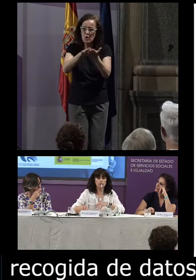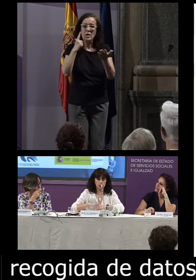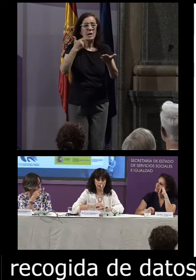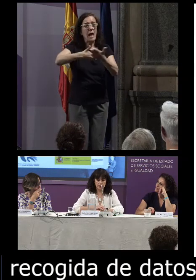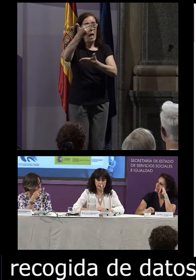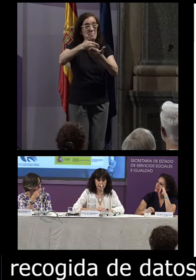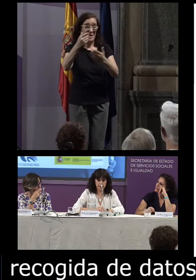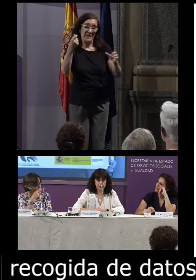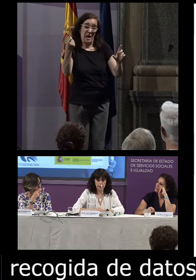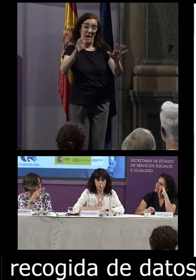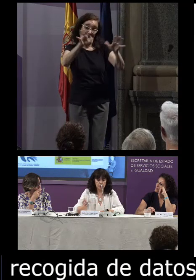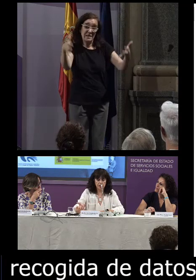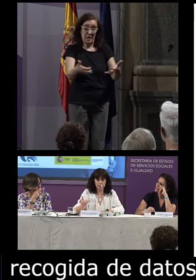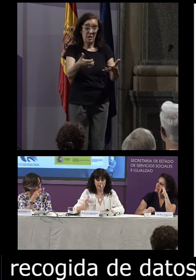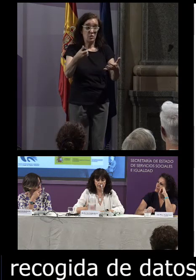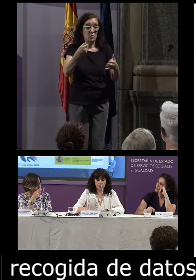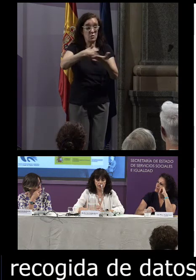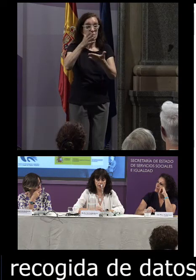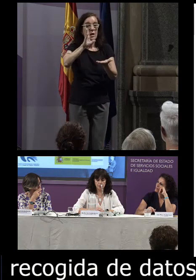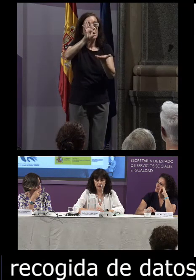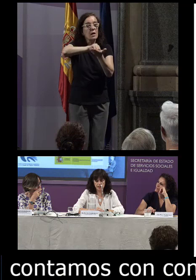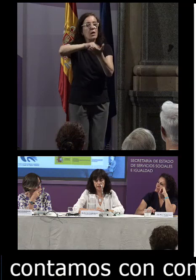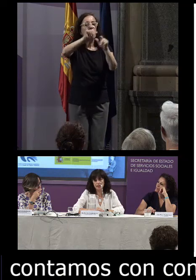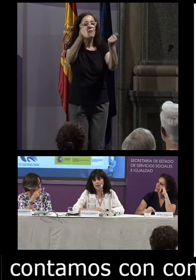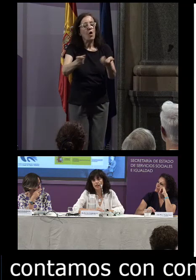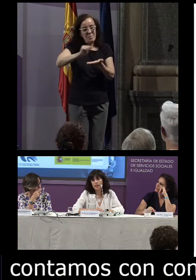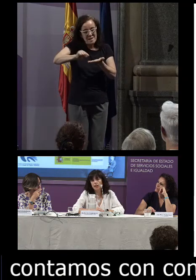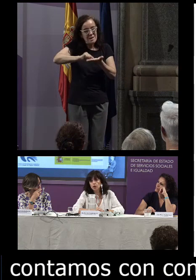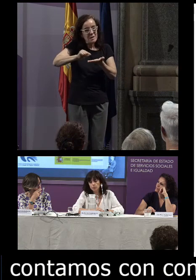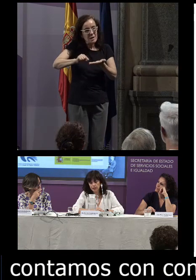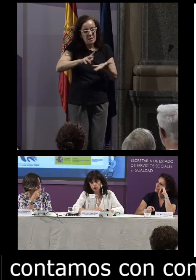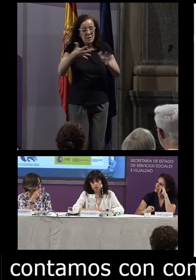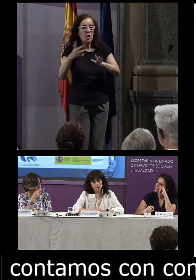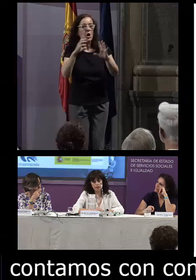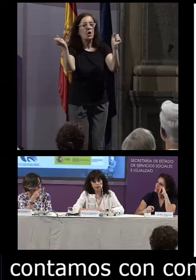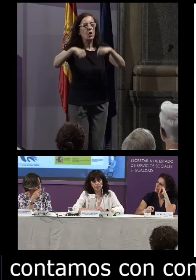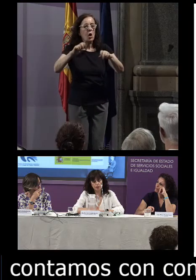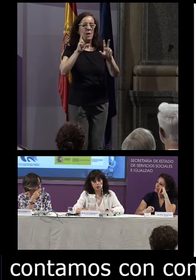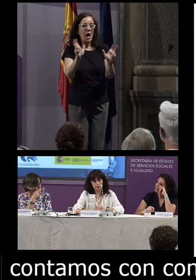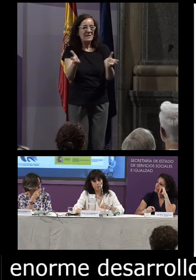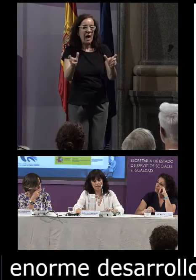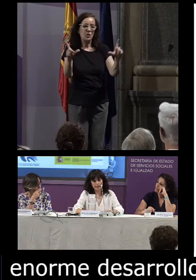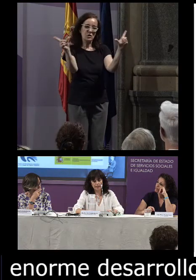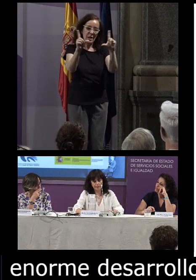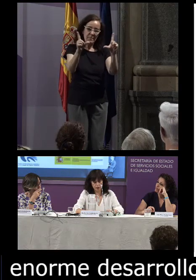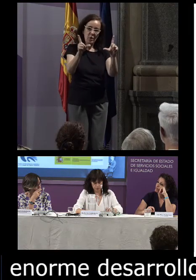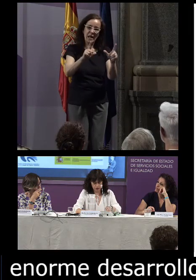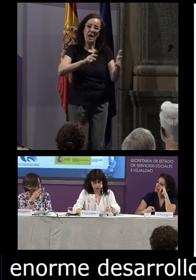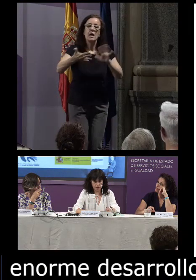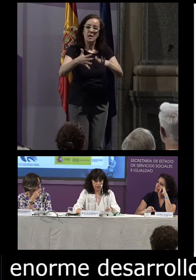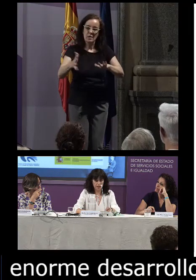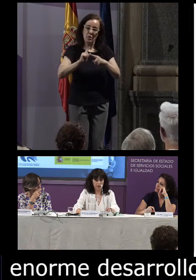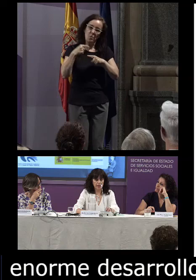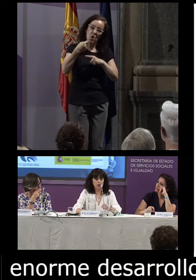prensa electrónica en internet con respecto a la adquisición de las formas escritas y con convenios con radio y televisión para las transcripciones